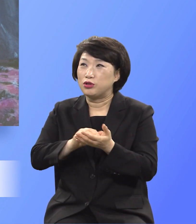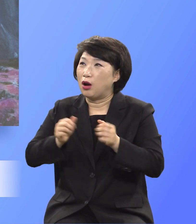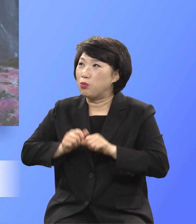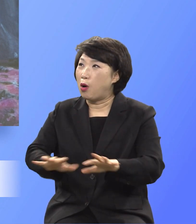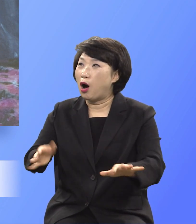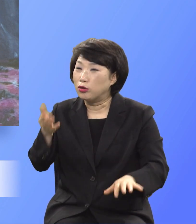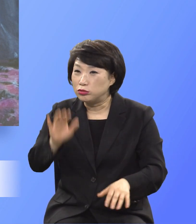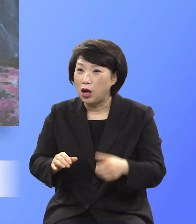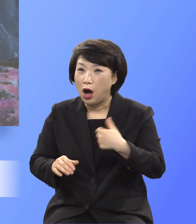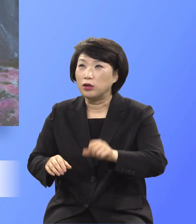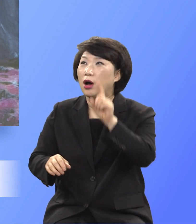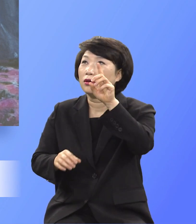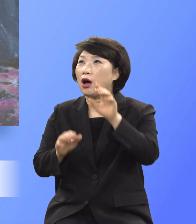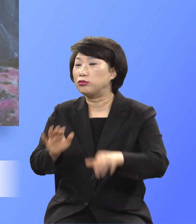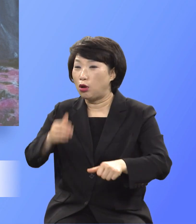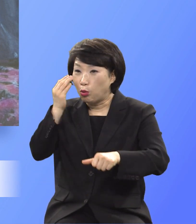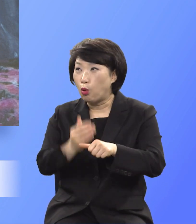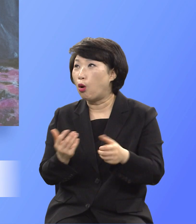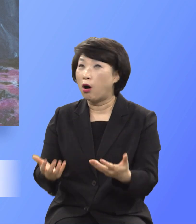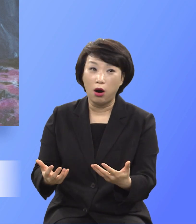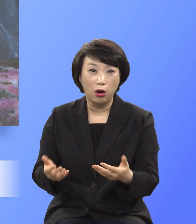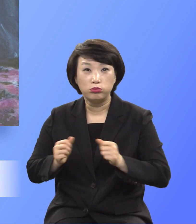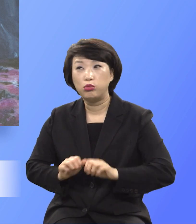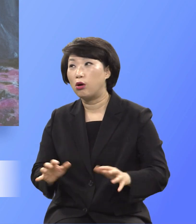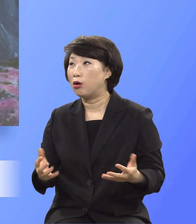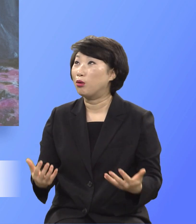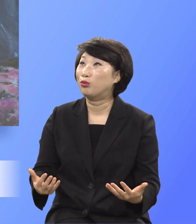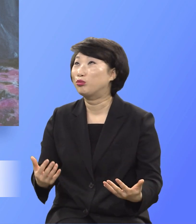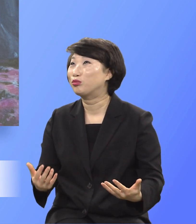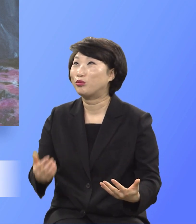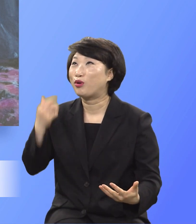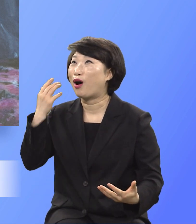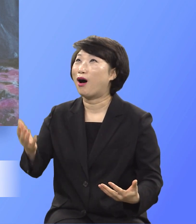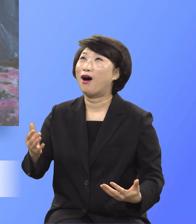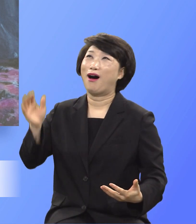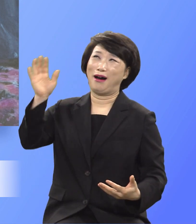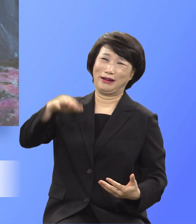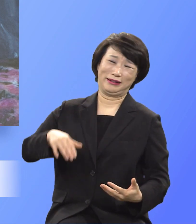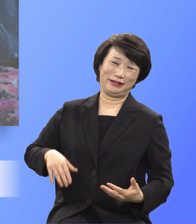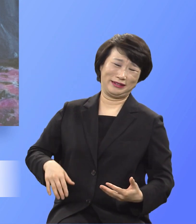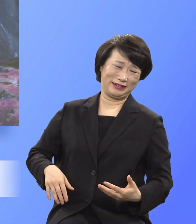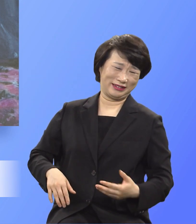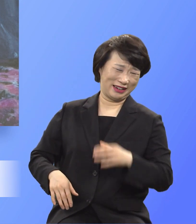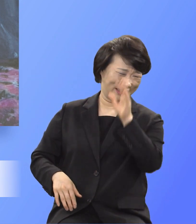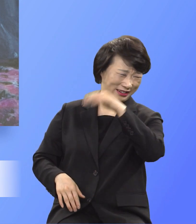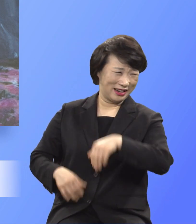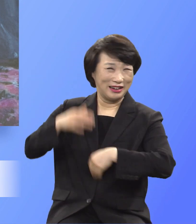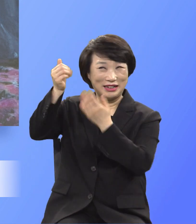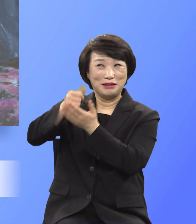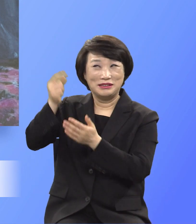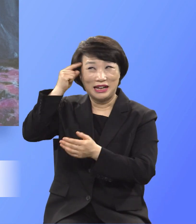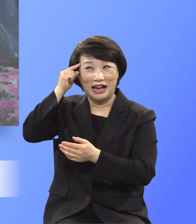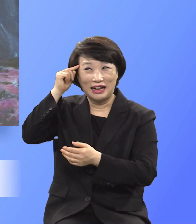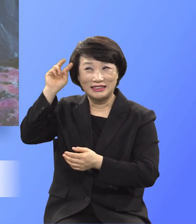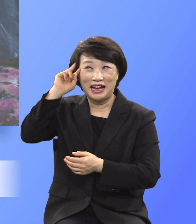버리면 아니 뭐 어떻게 번성할 일이 있습니까? 그게 번성할 정자인데 하나님 생각 잘못 오고 계신 거 아닙니까?